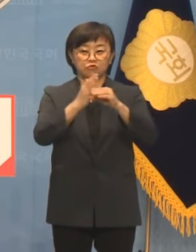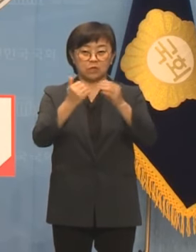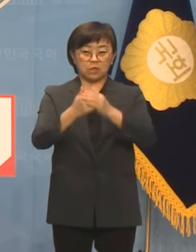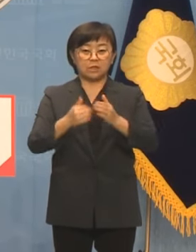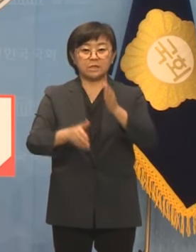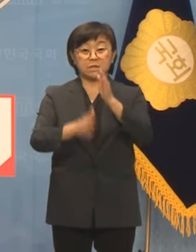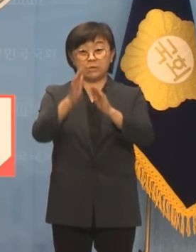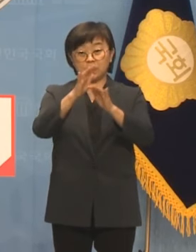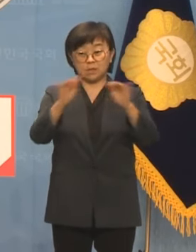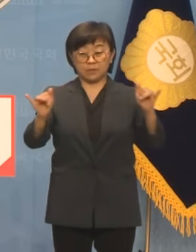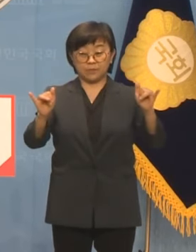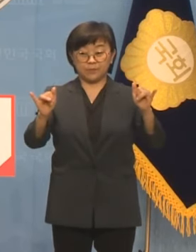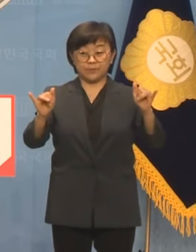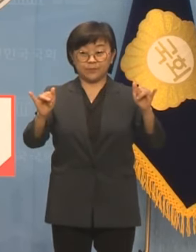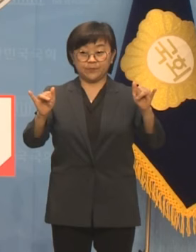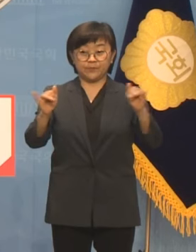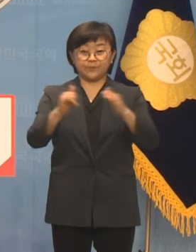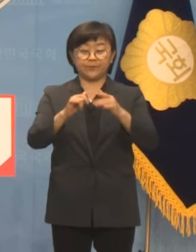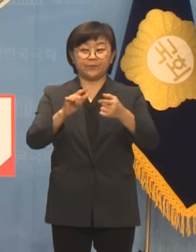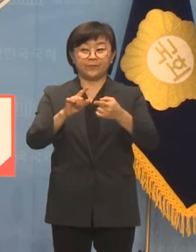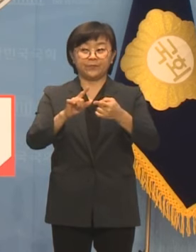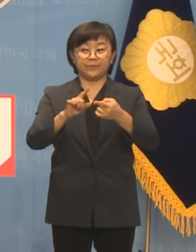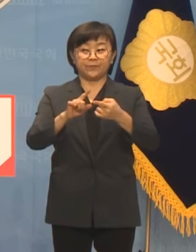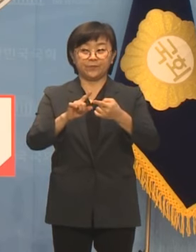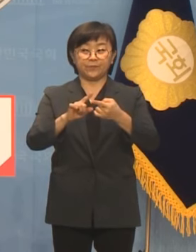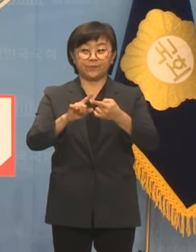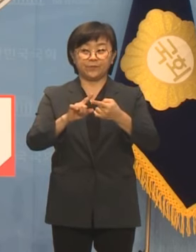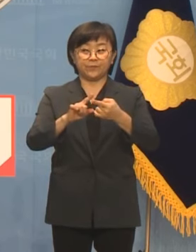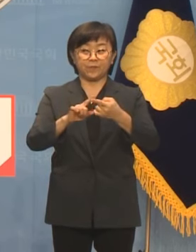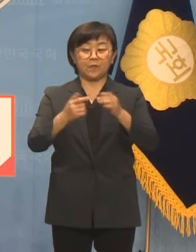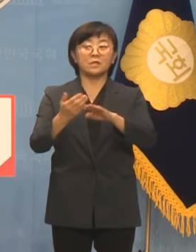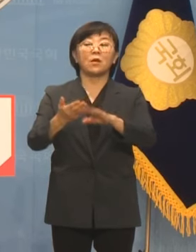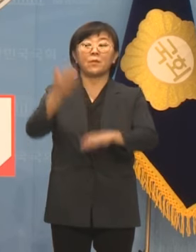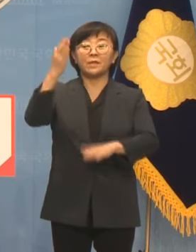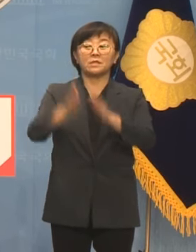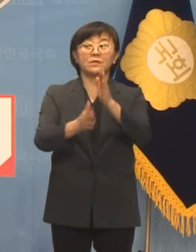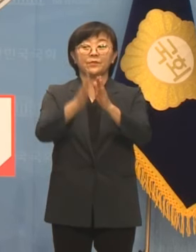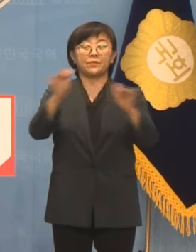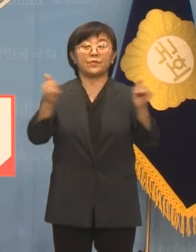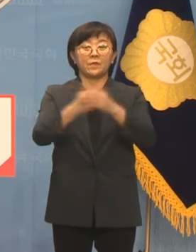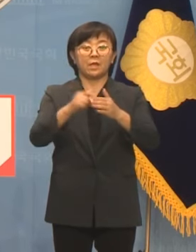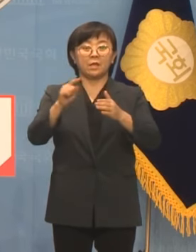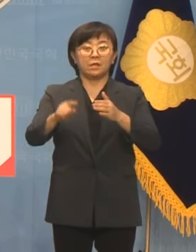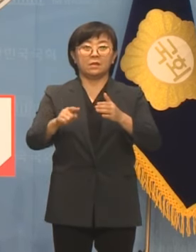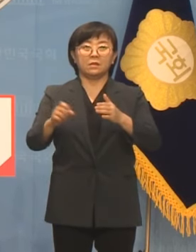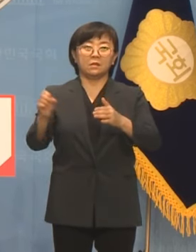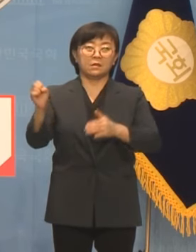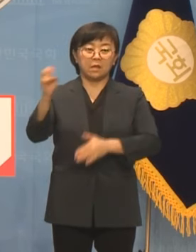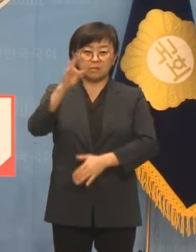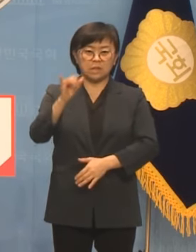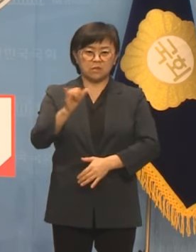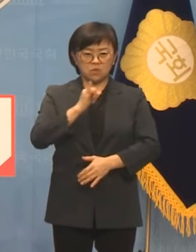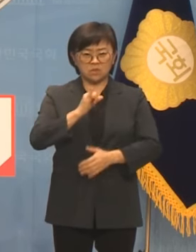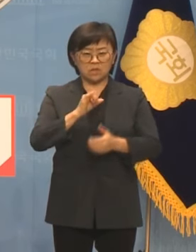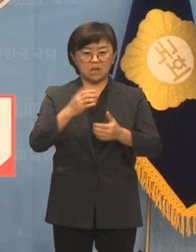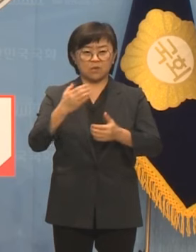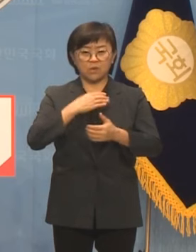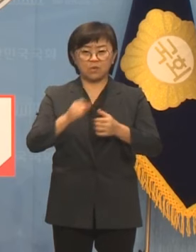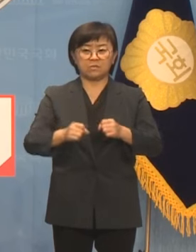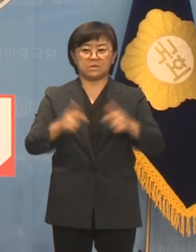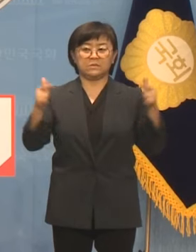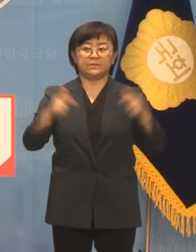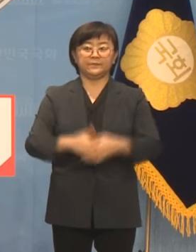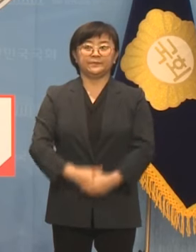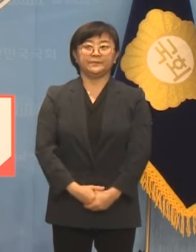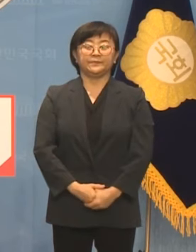시민들의 돌연사 위험도 증가하고 있습니다.